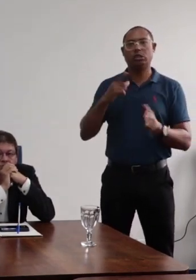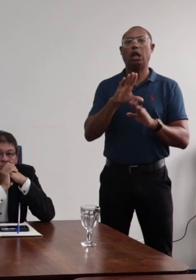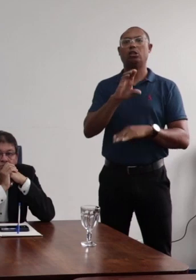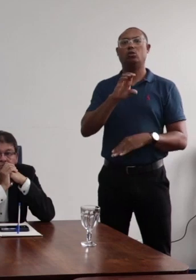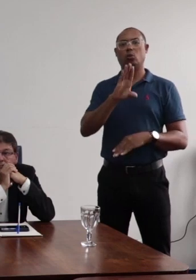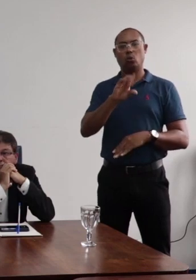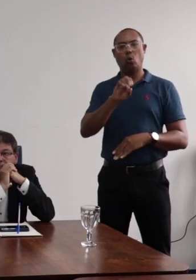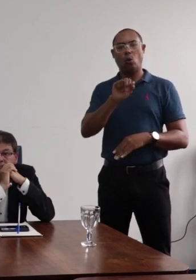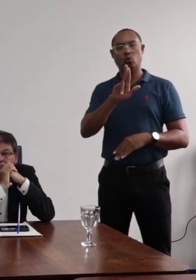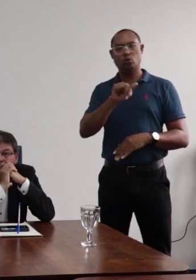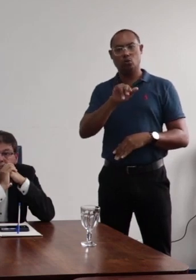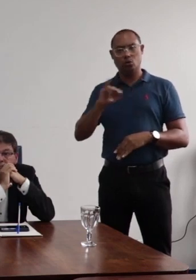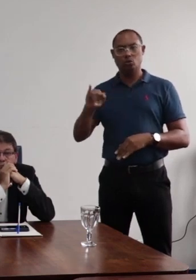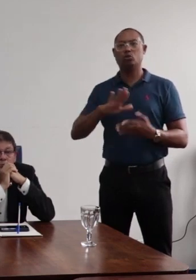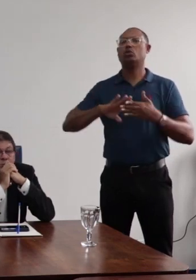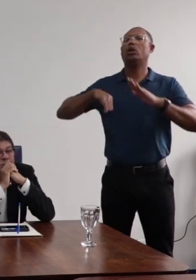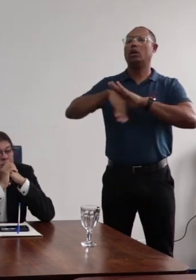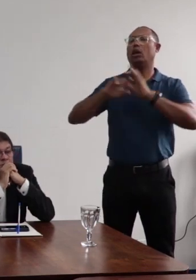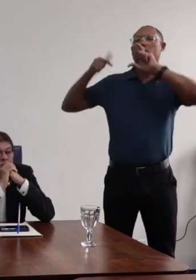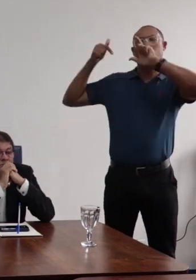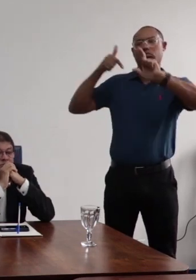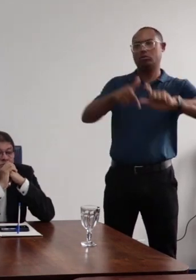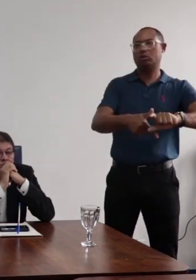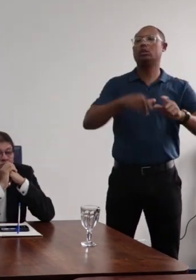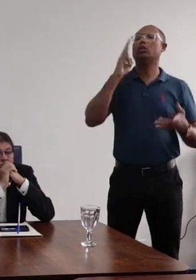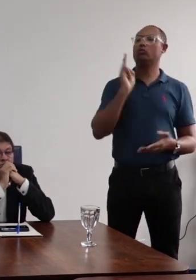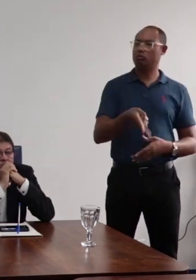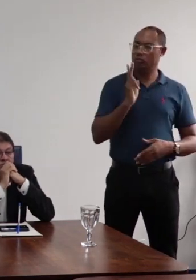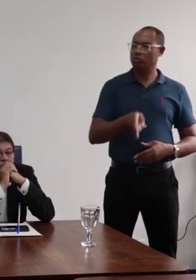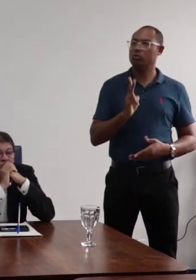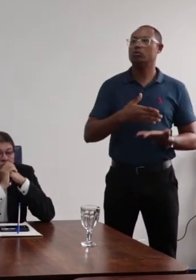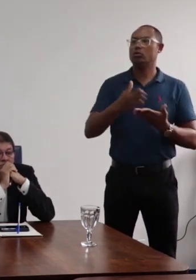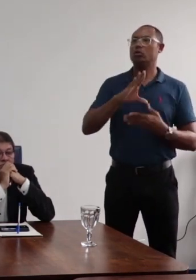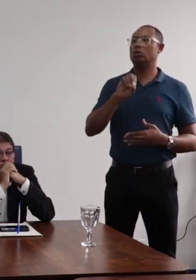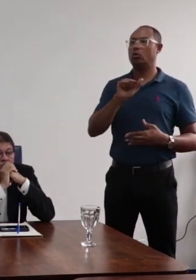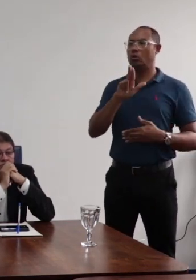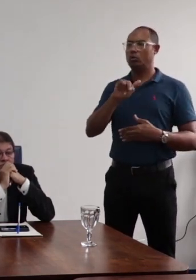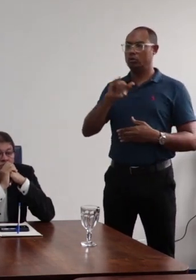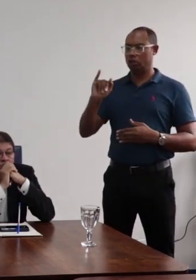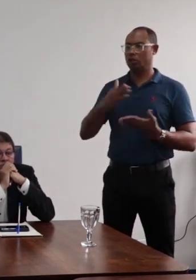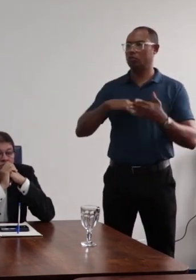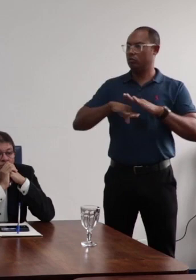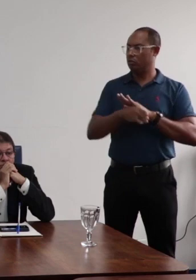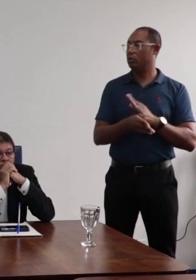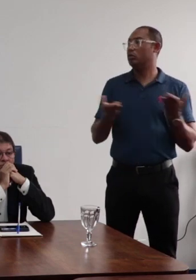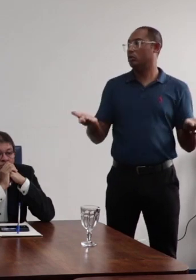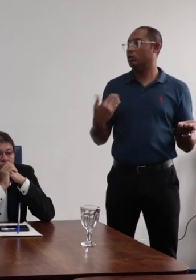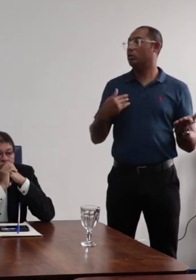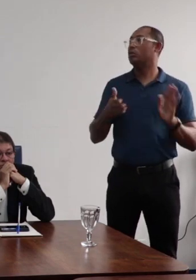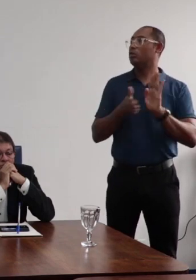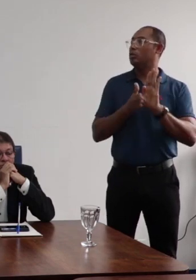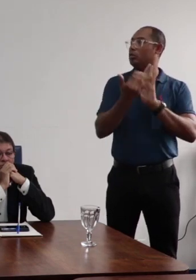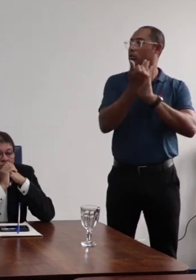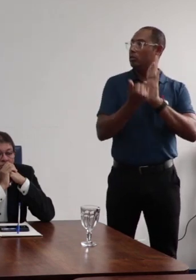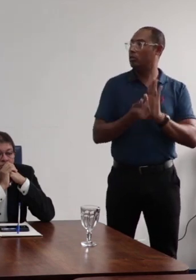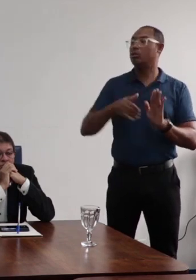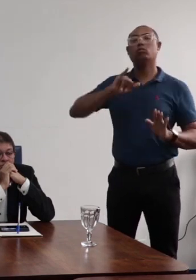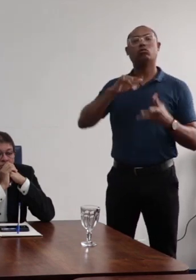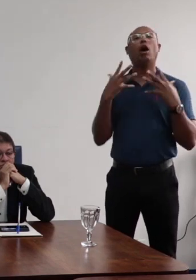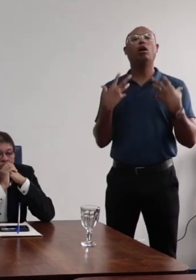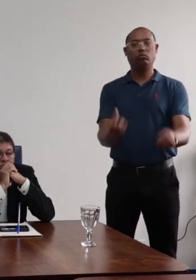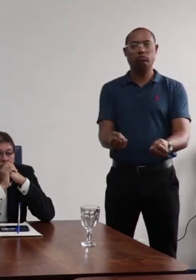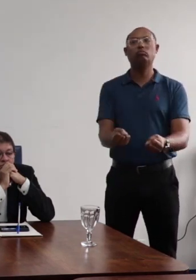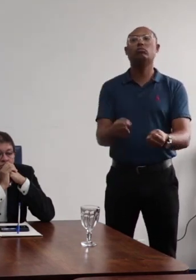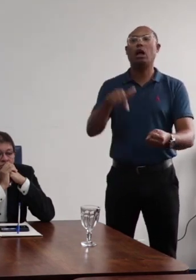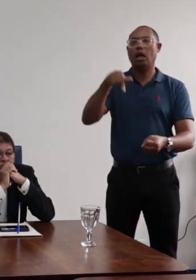CONSUNE, é tradicional que a gente continue no CONSUNE. Isso é normal. Tá bom? Então, eu só trouxe um ponto porque a gente aprovou